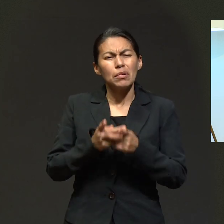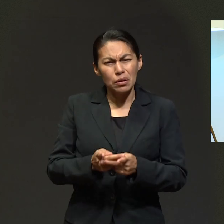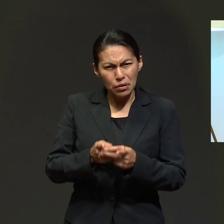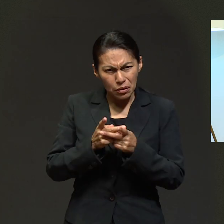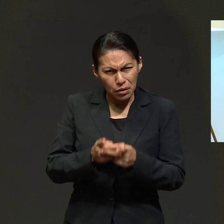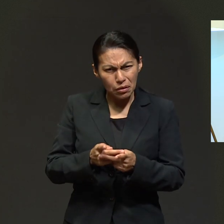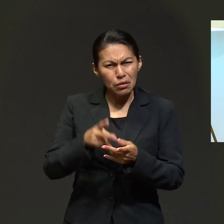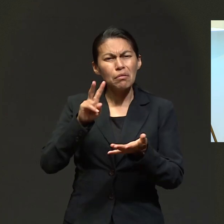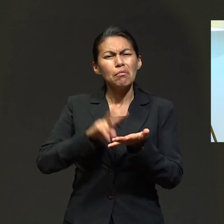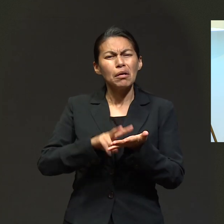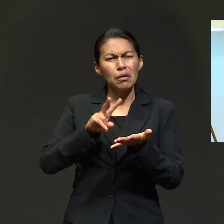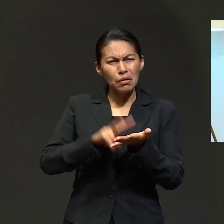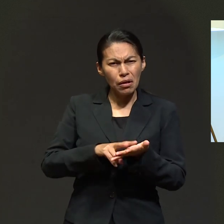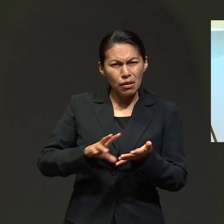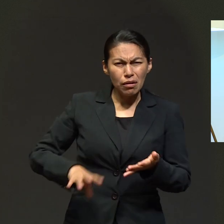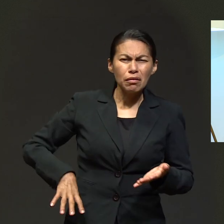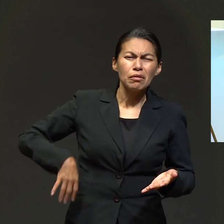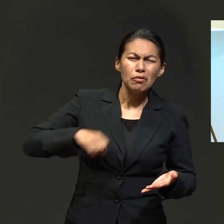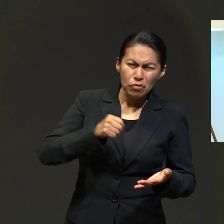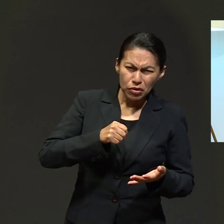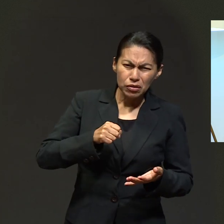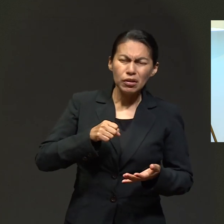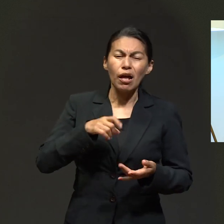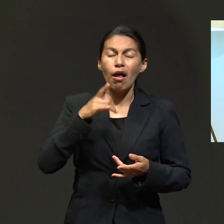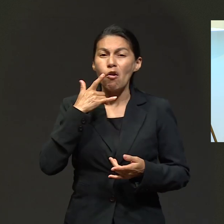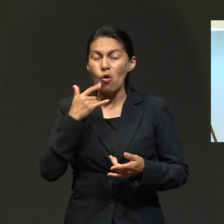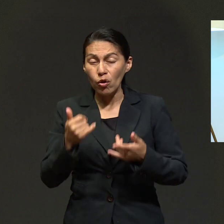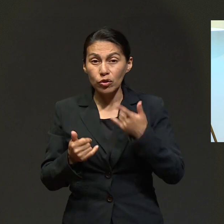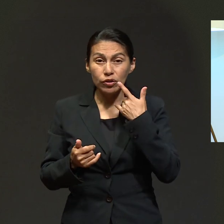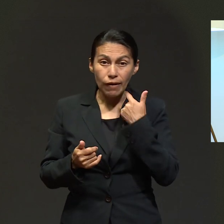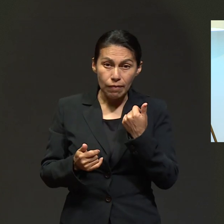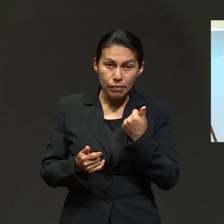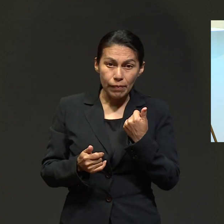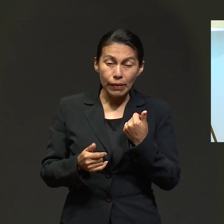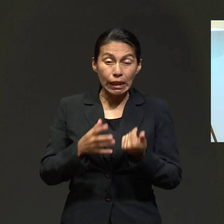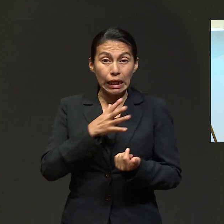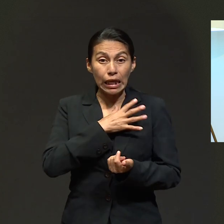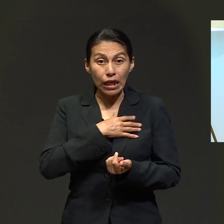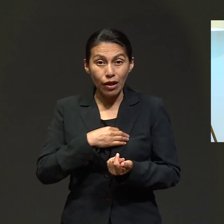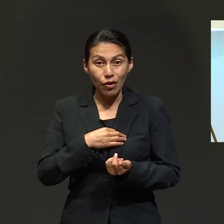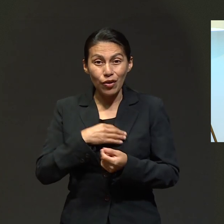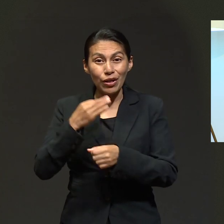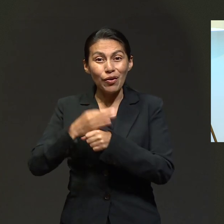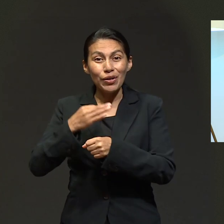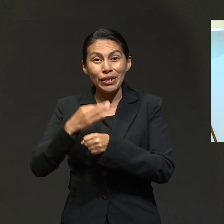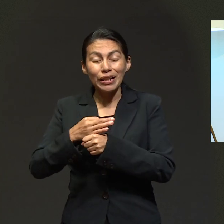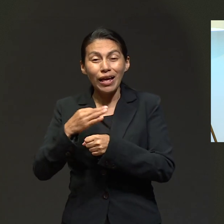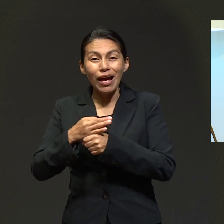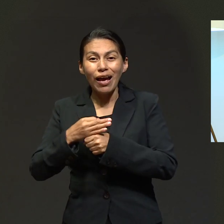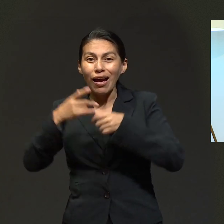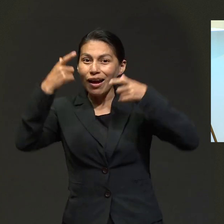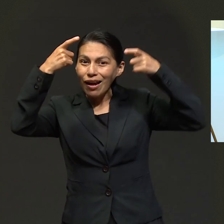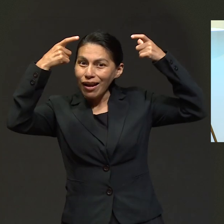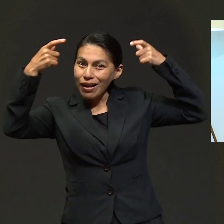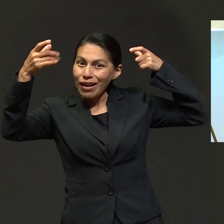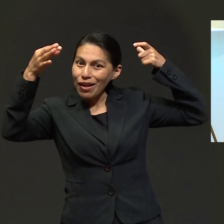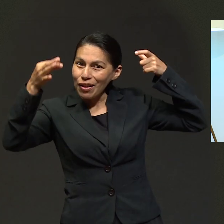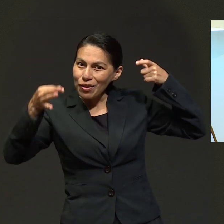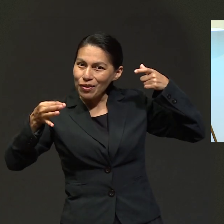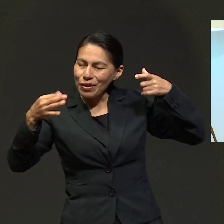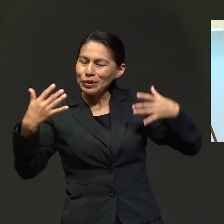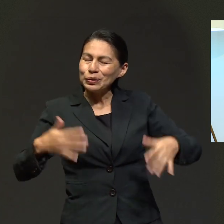valiente, esforzada, y con su hijo, que es graduando